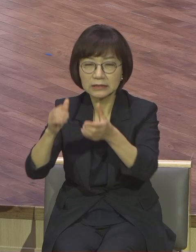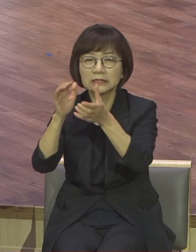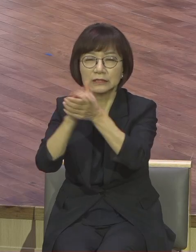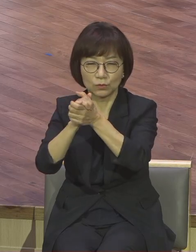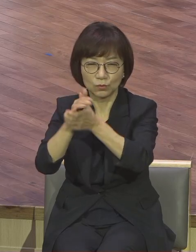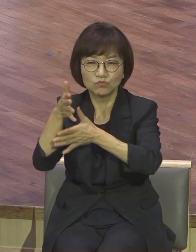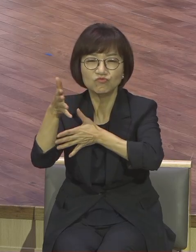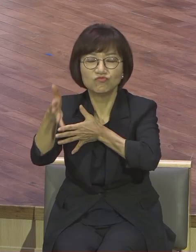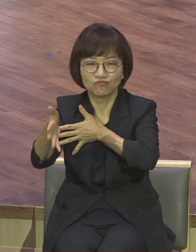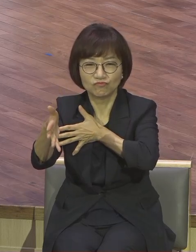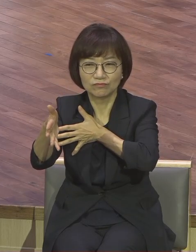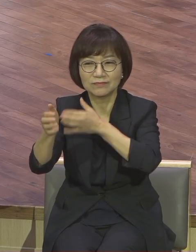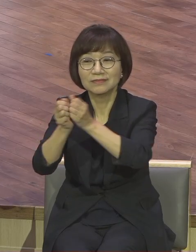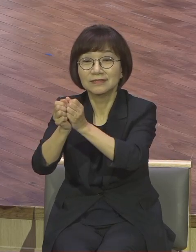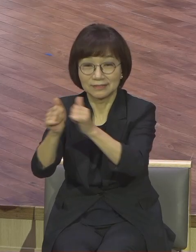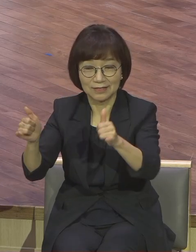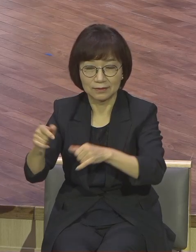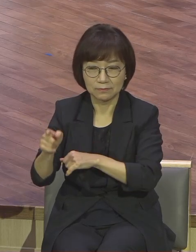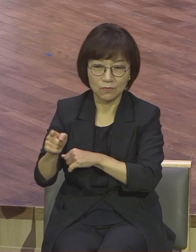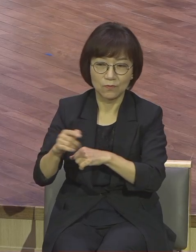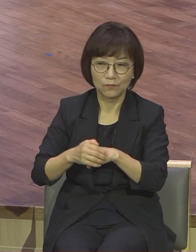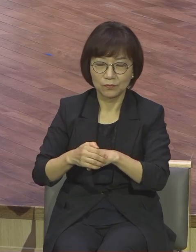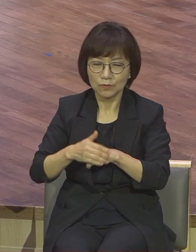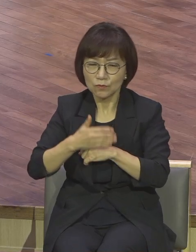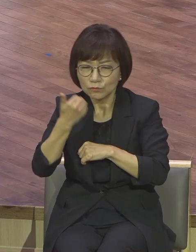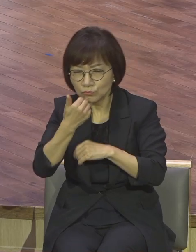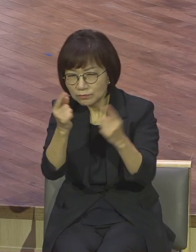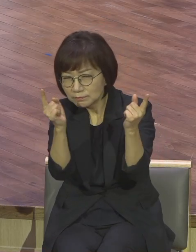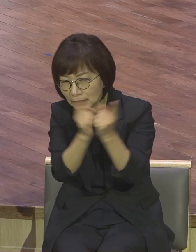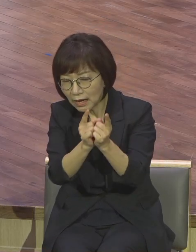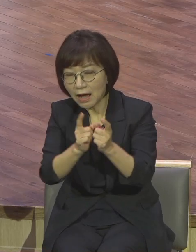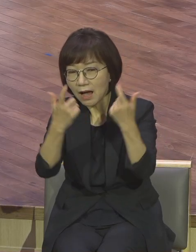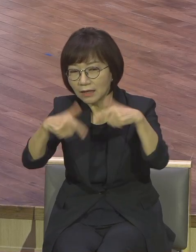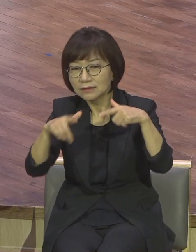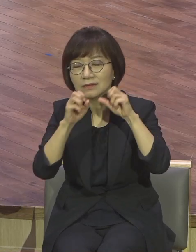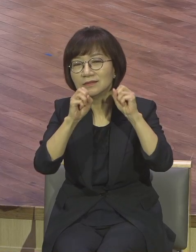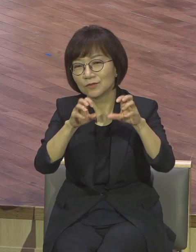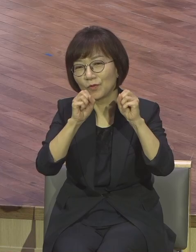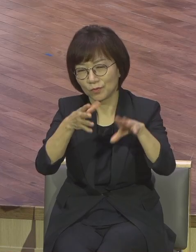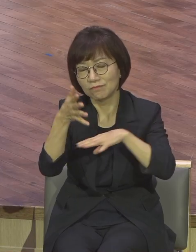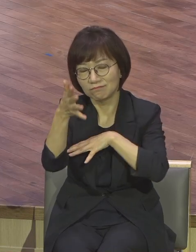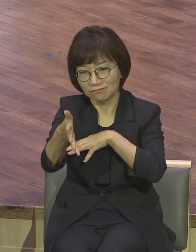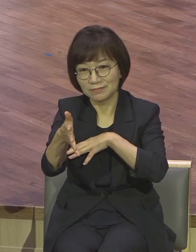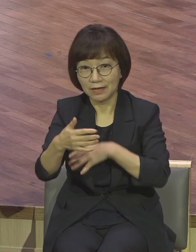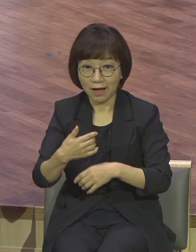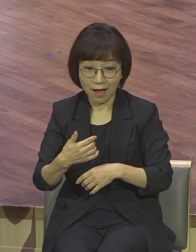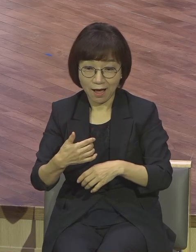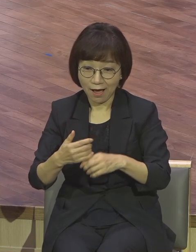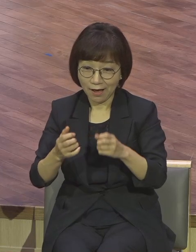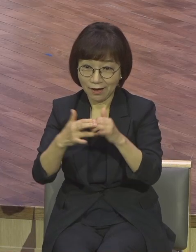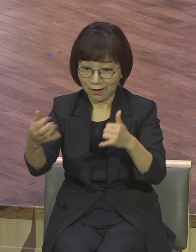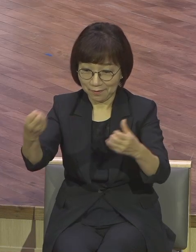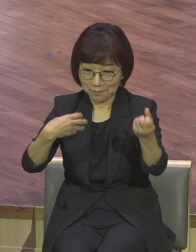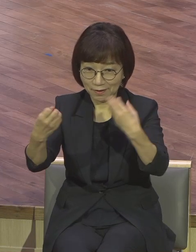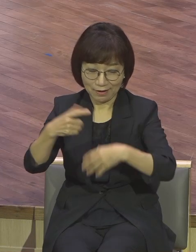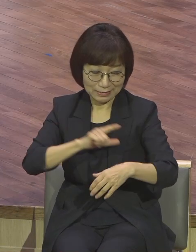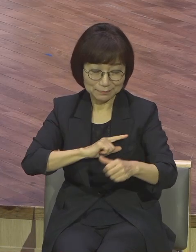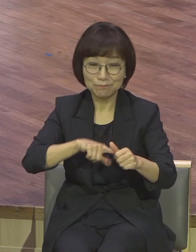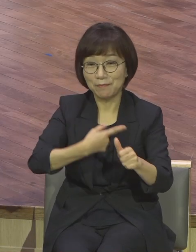저 사람은 사람 만나면 전도만 하는 사람 저 사업하는 사람 사업 이래야 되니까 저 사람